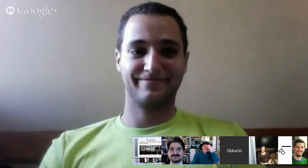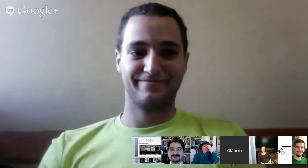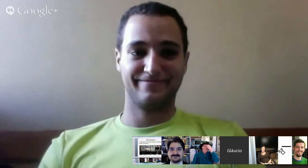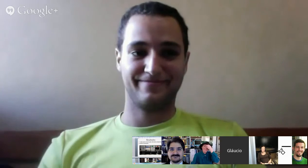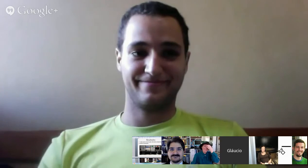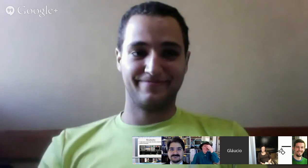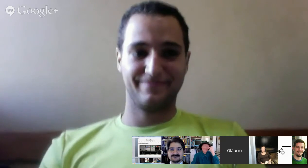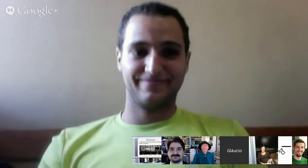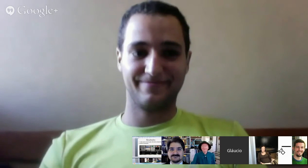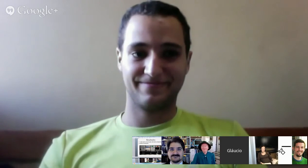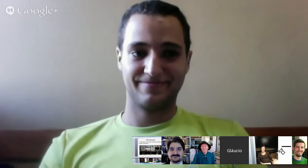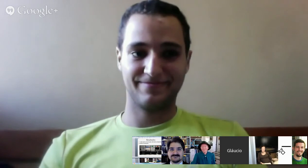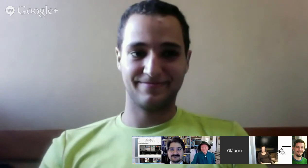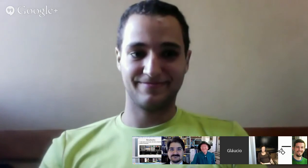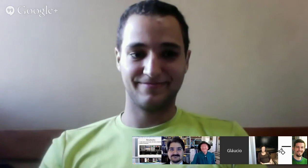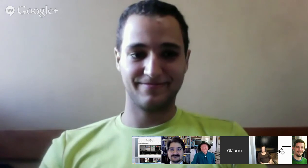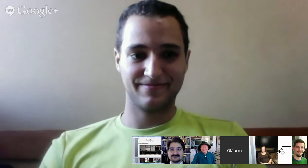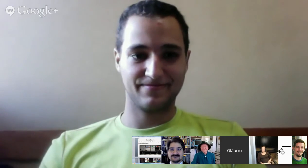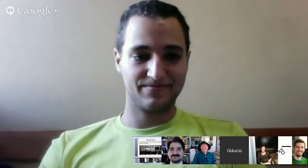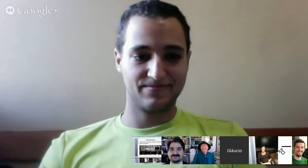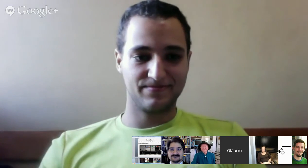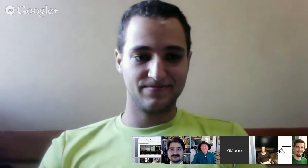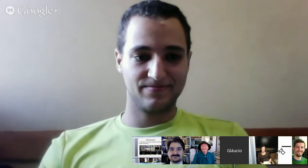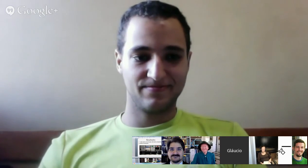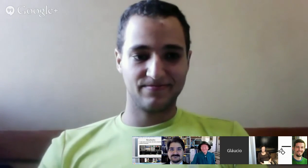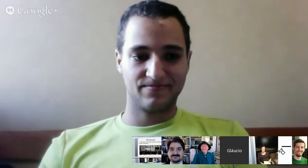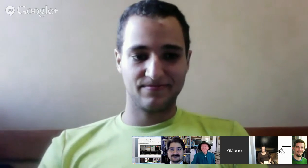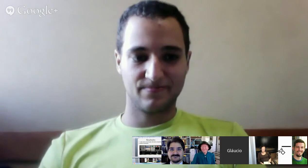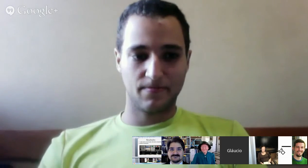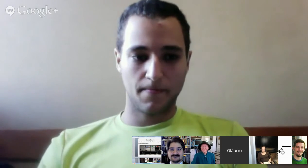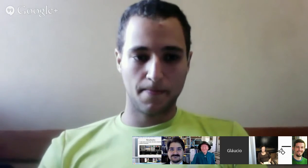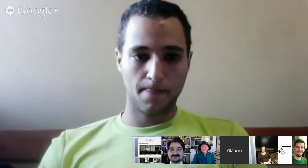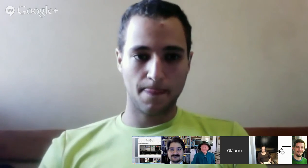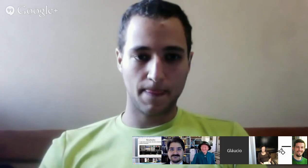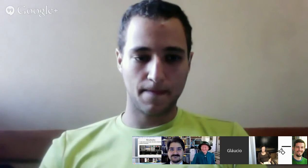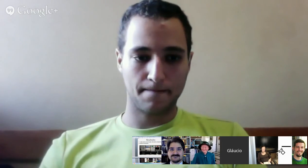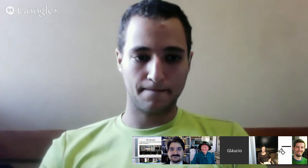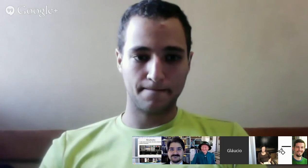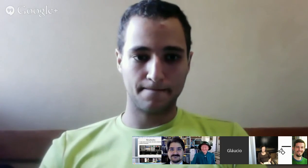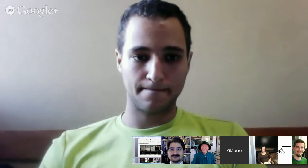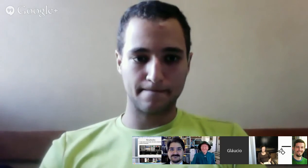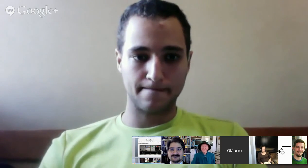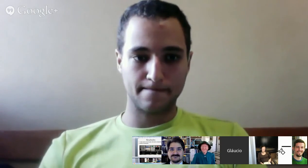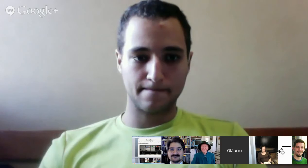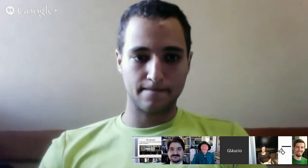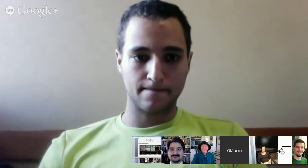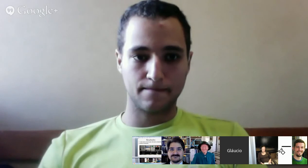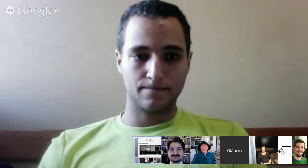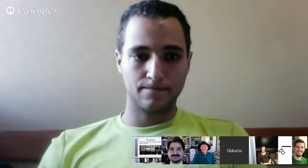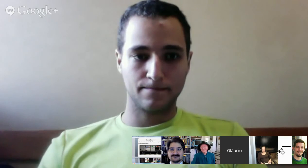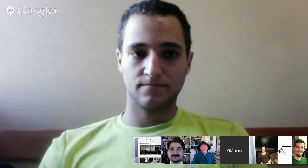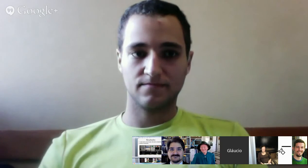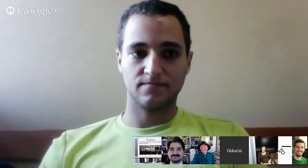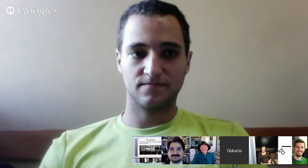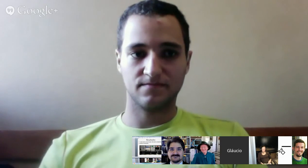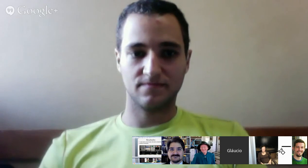aprendizes da língua de sinais, né? Aprendizes de língua de sinais, no caso esses profissionais da área da saúde.